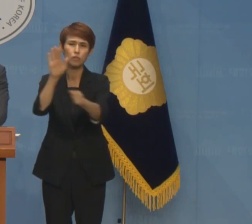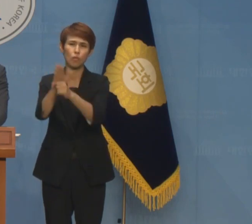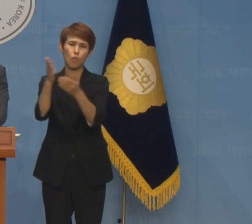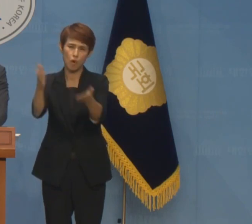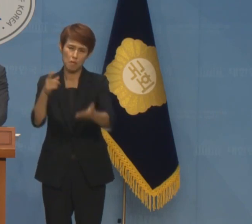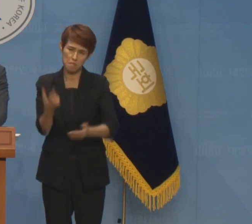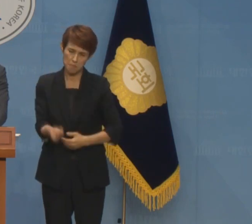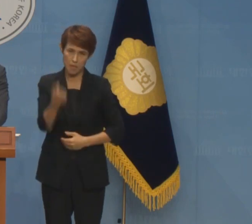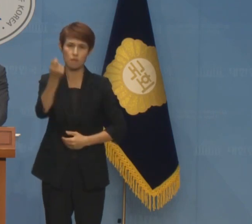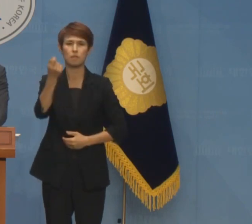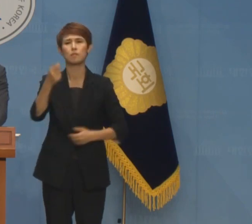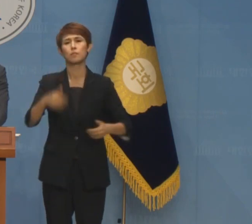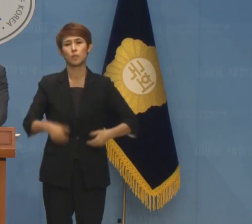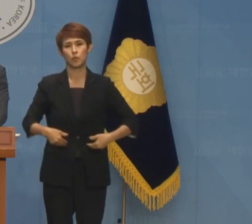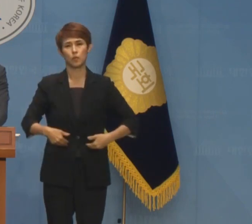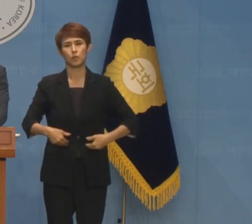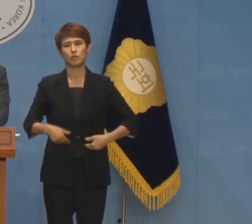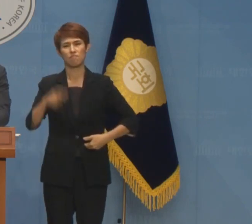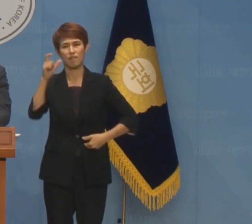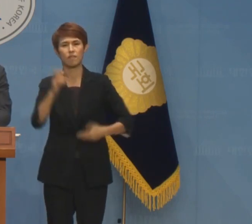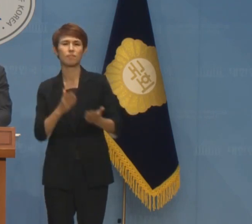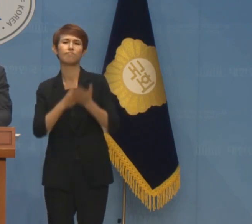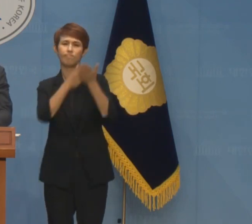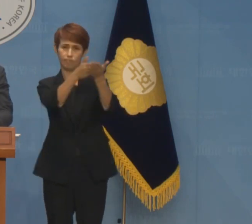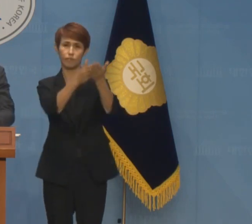강력하게 촉구합니다.